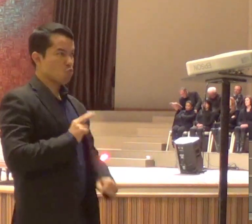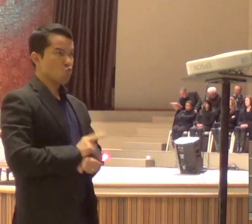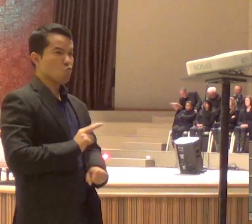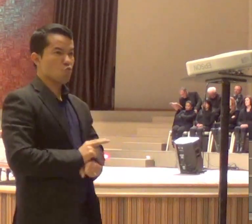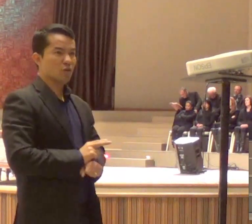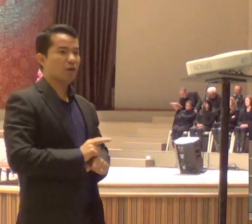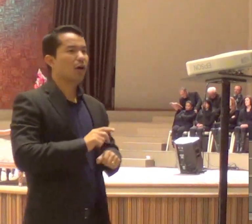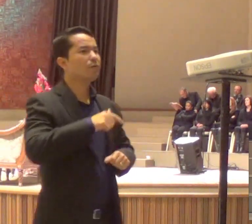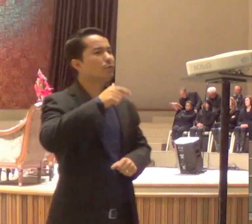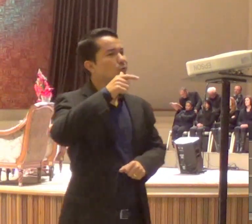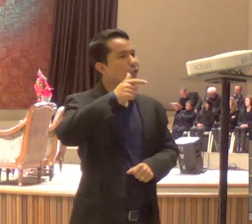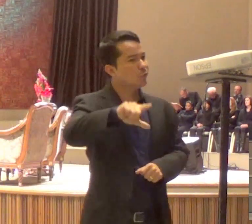se converter,